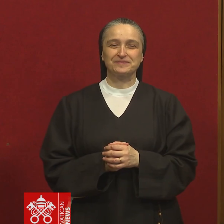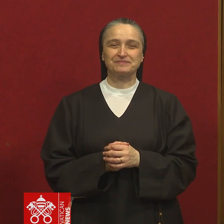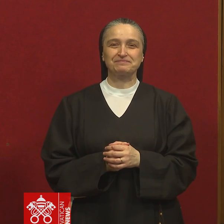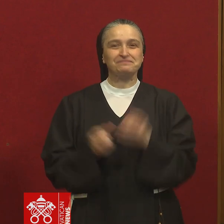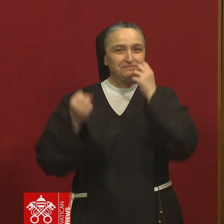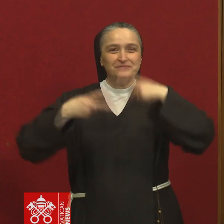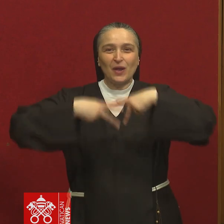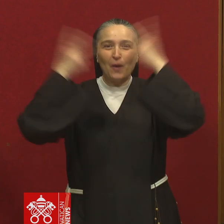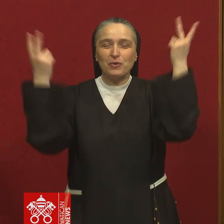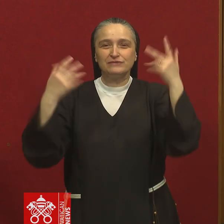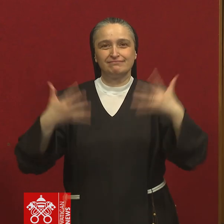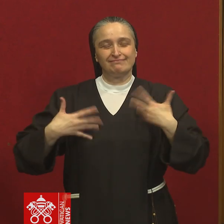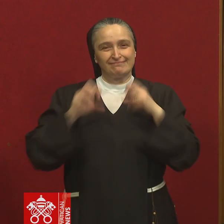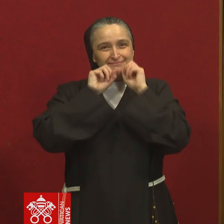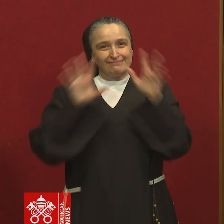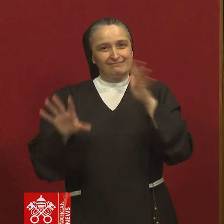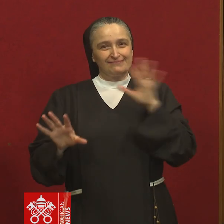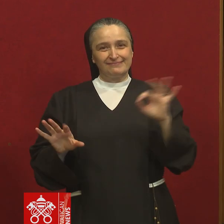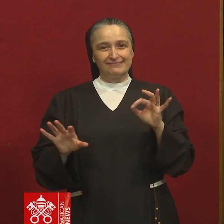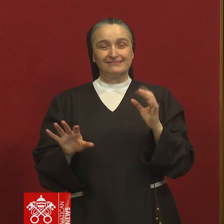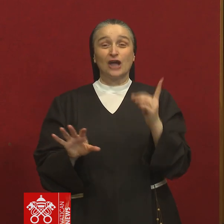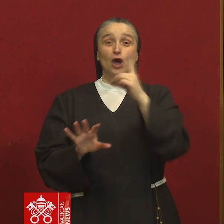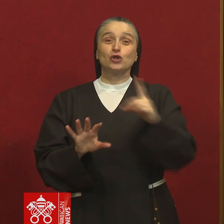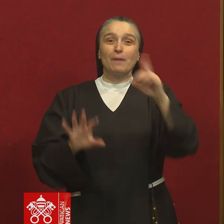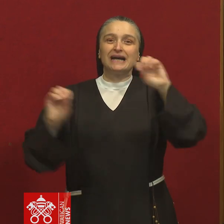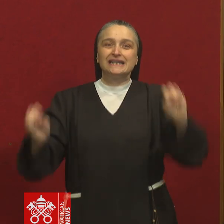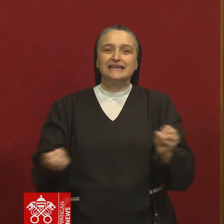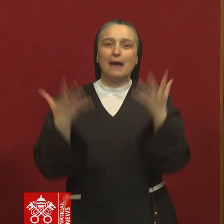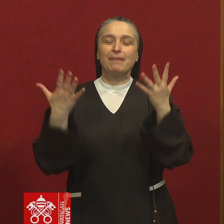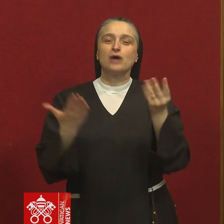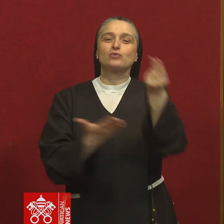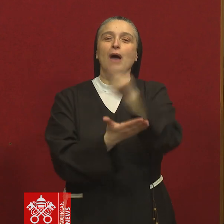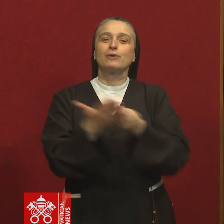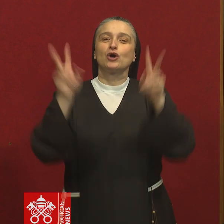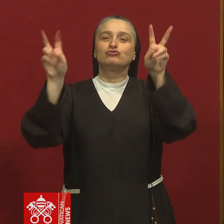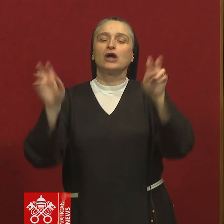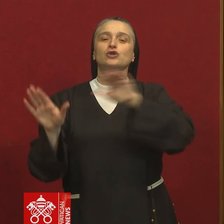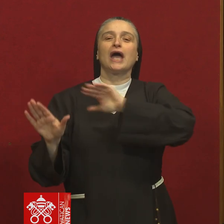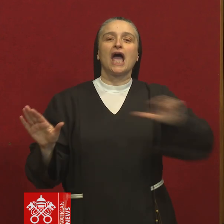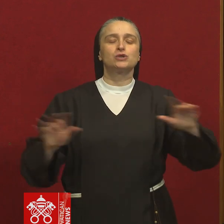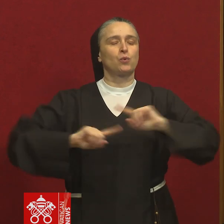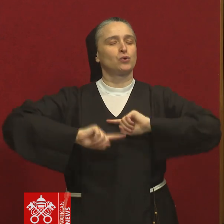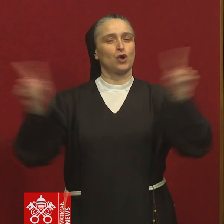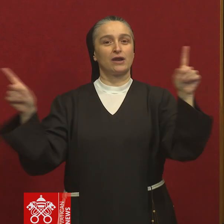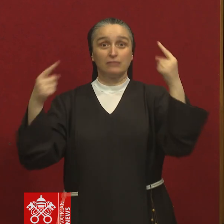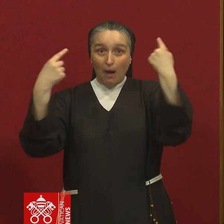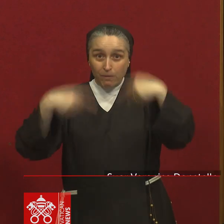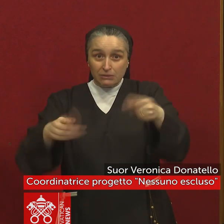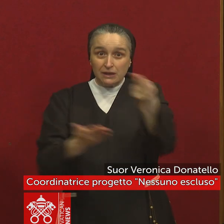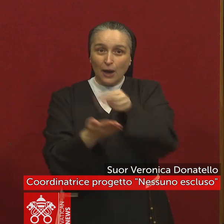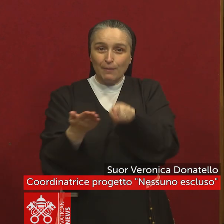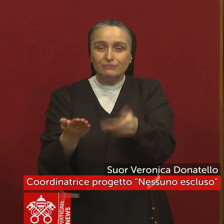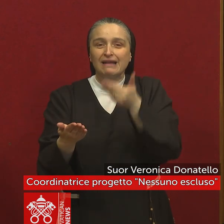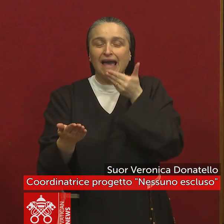Buongiorno, sono lieto di annunciare che parte con la Domenica di Pasqua il progetto Nessuno Escluso. Grazie a questo progetto